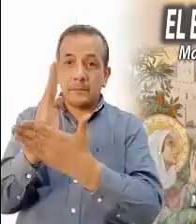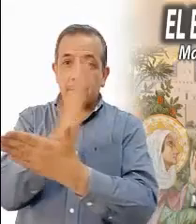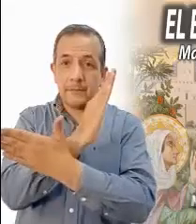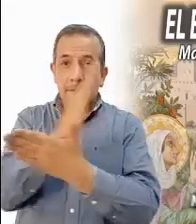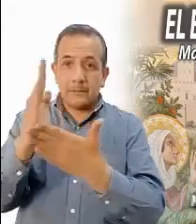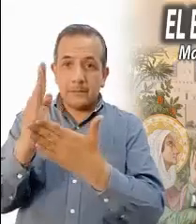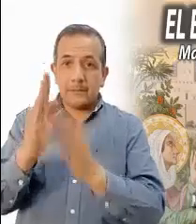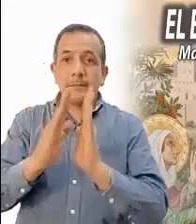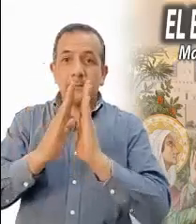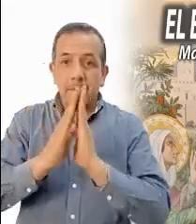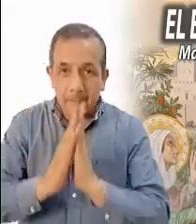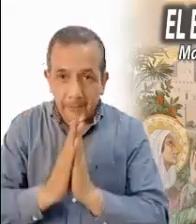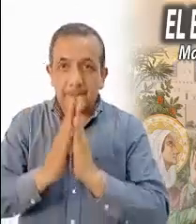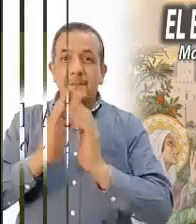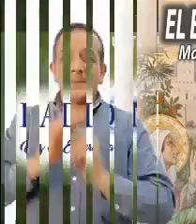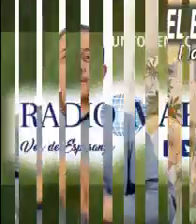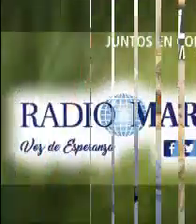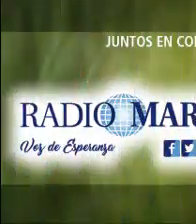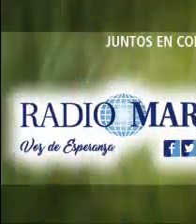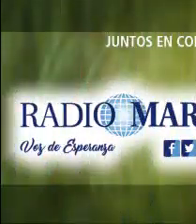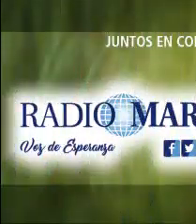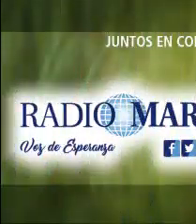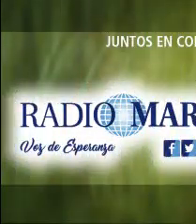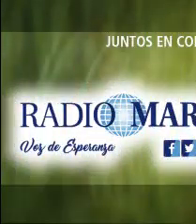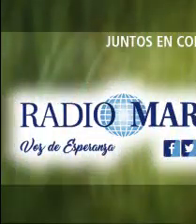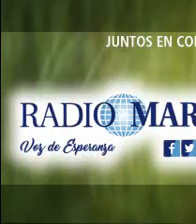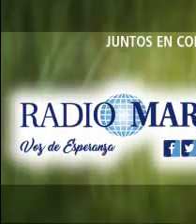Padre, y del Hijo, y del Espíritu Santo.